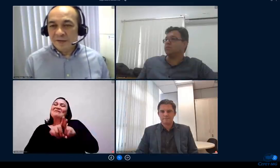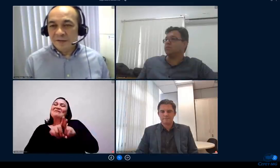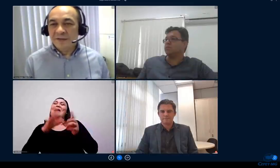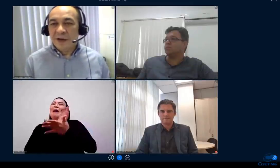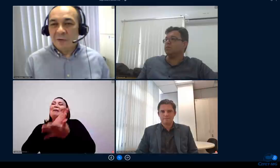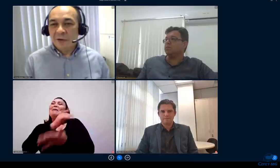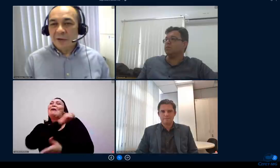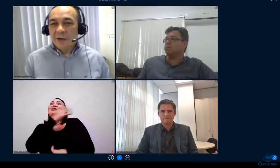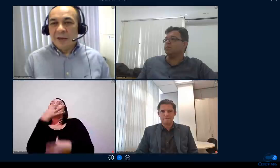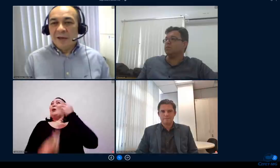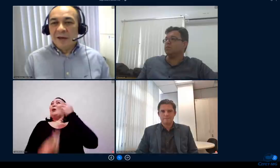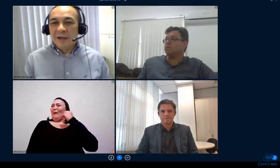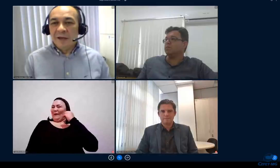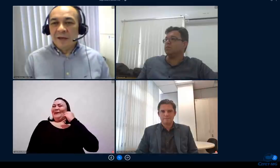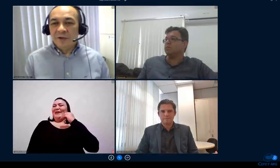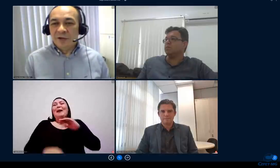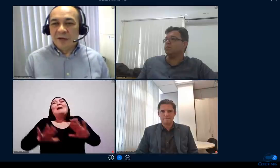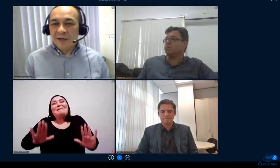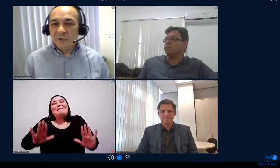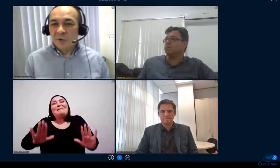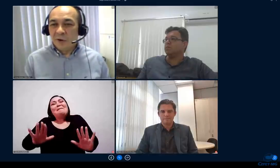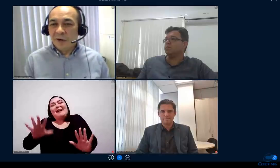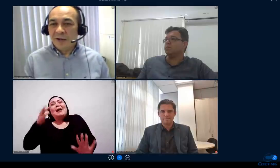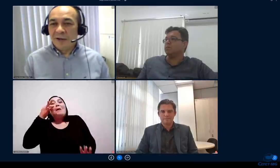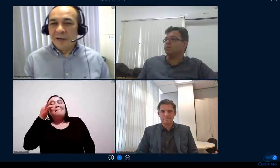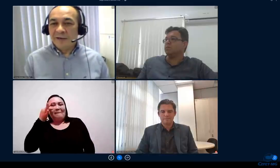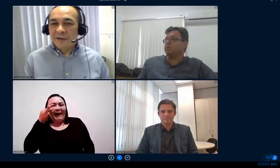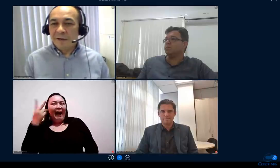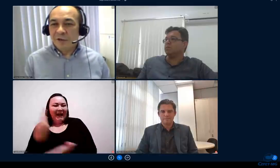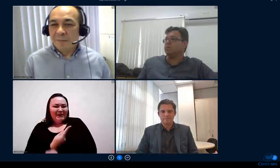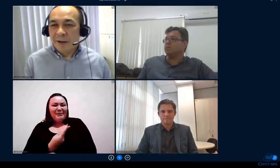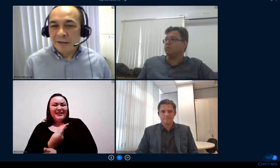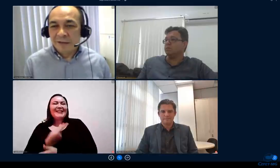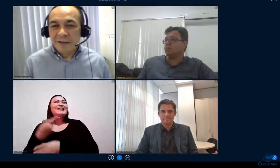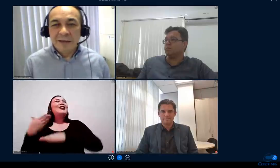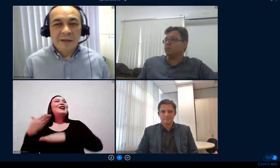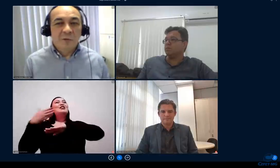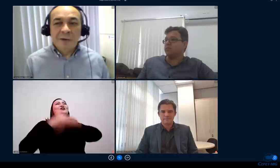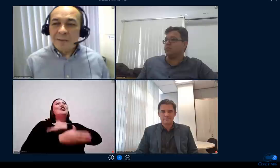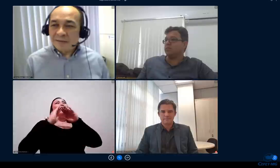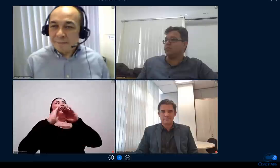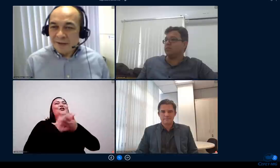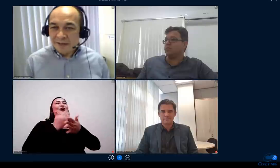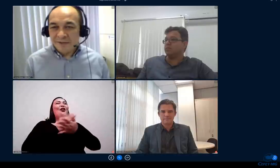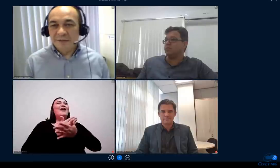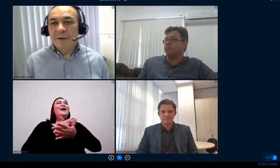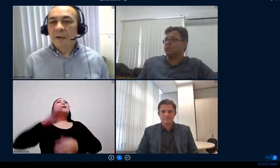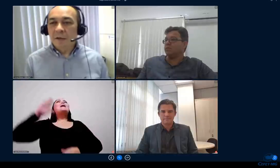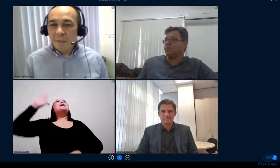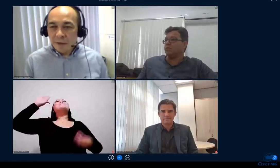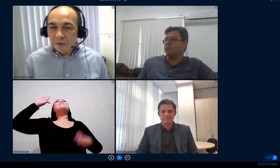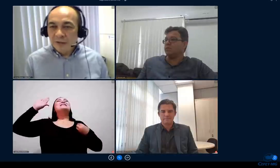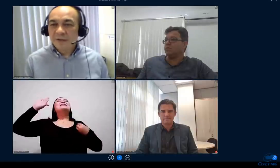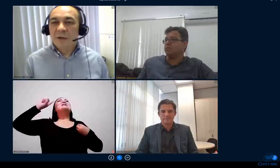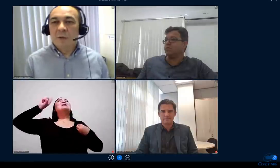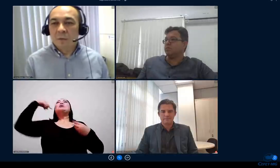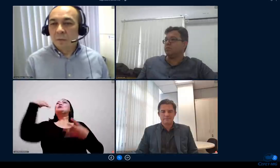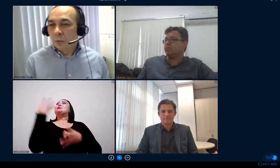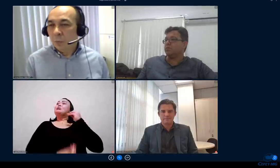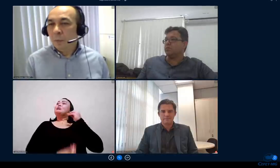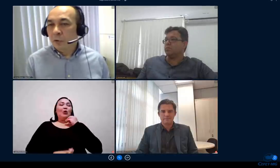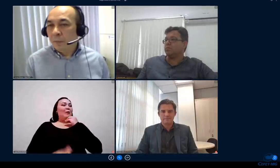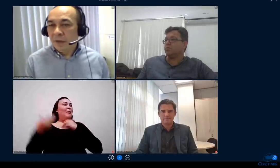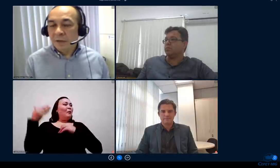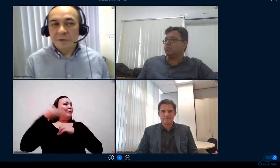presidencial ele chega na escola recebe a chamada e nunca mais aparece também aconteceu